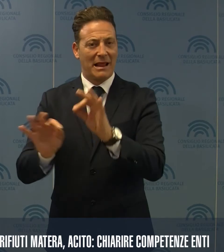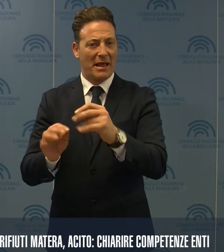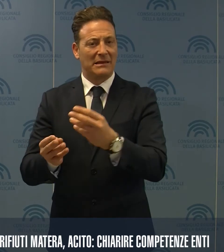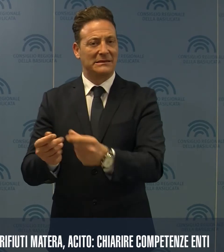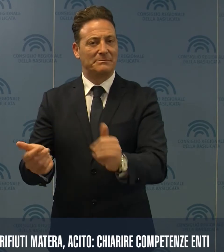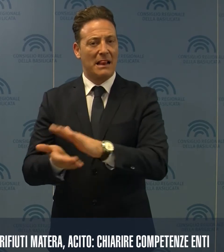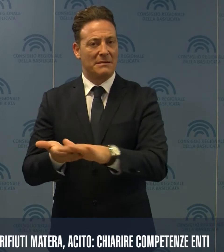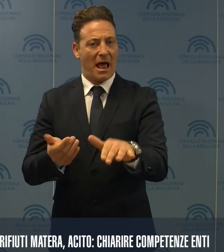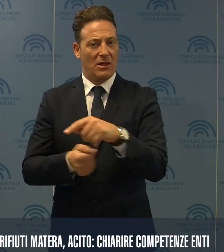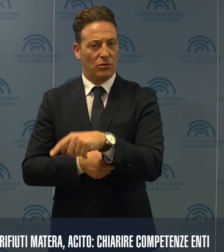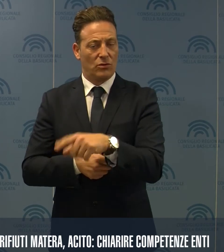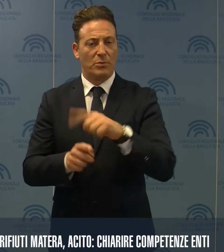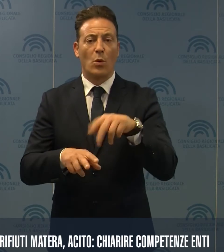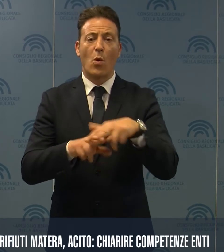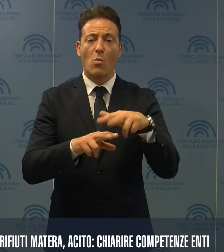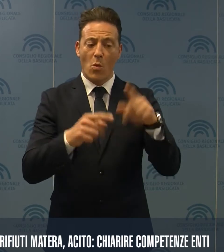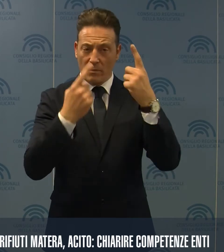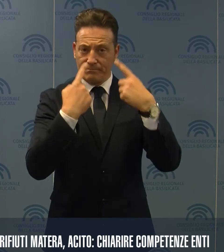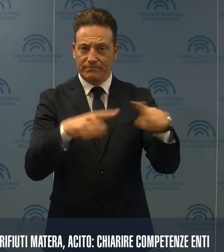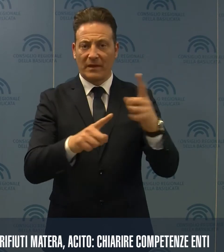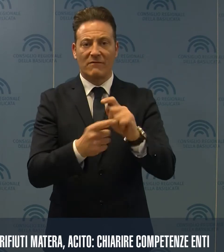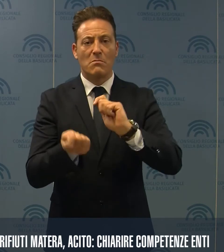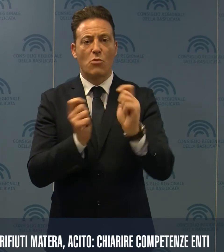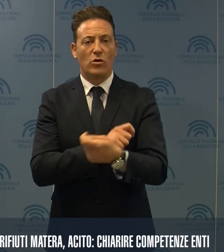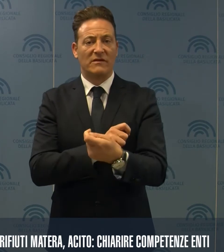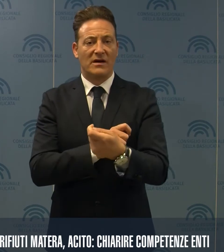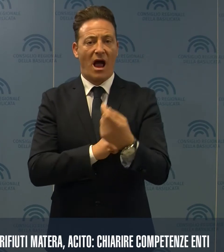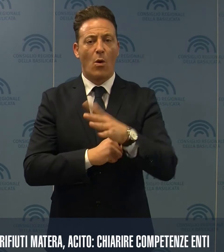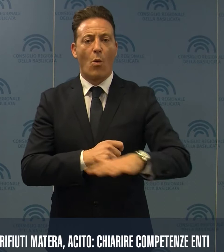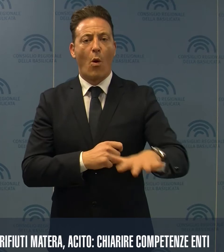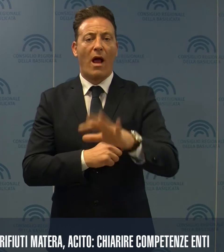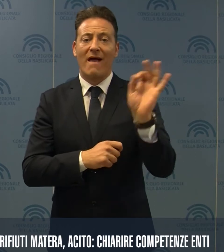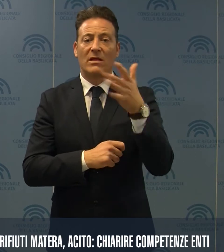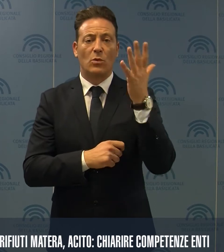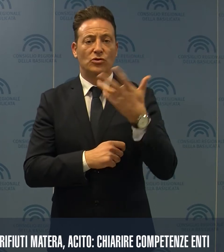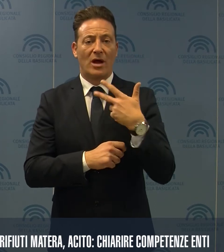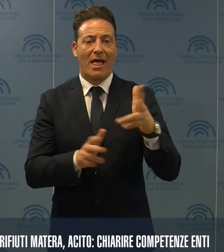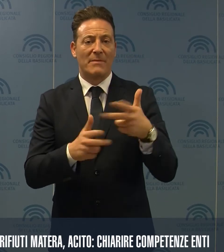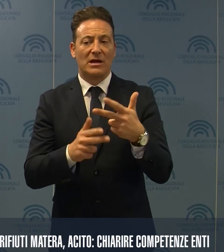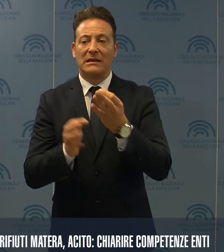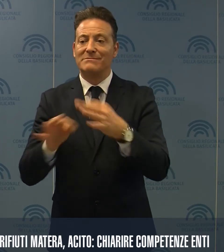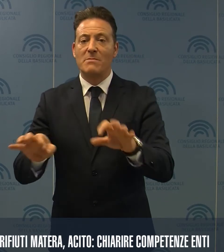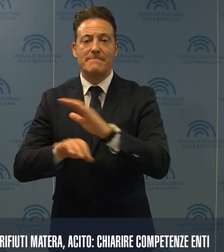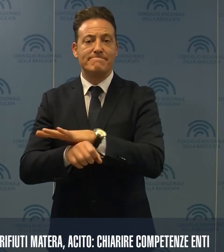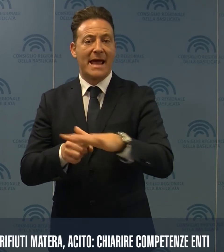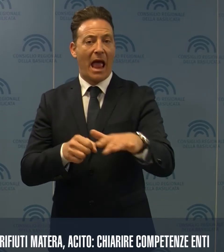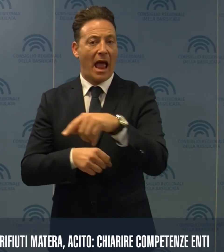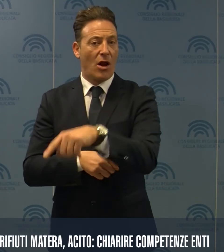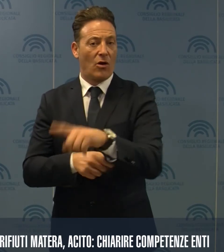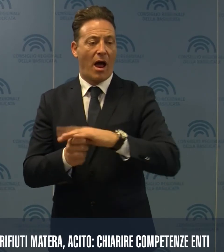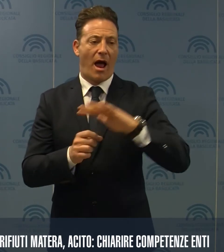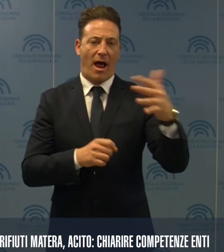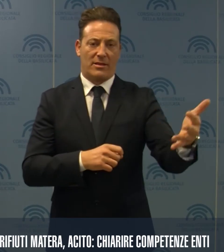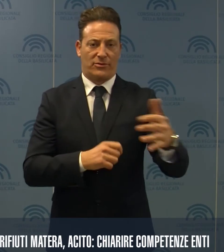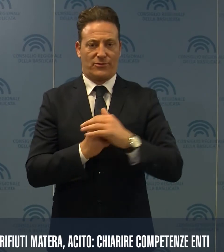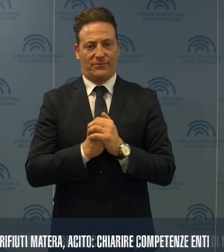smaltimento, ha ai comuni la facoltà di modificare il recapito nel caso in cui ci sia indisponibilità temporanea degli